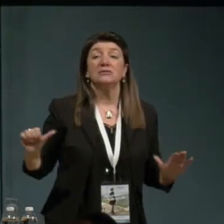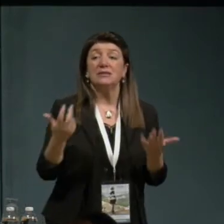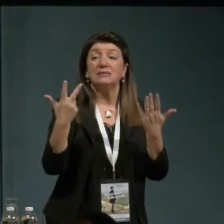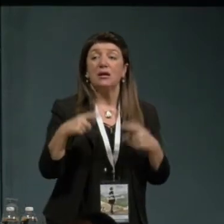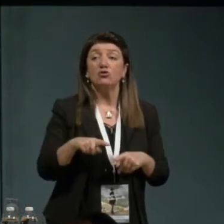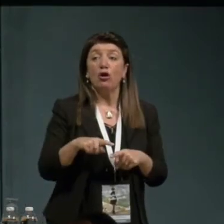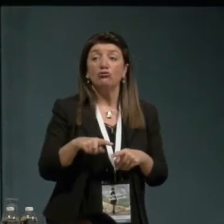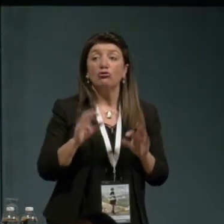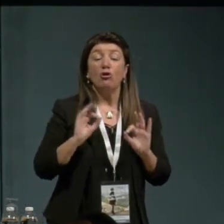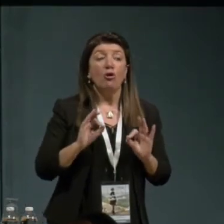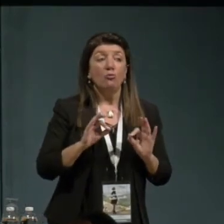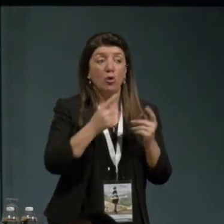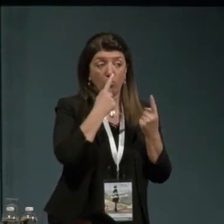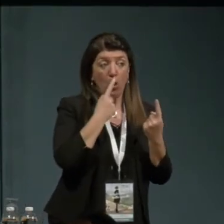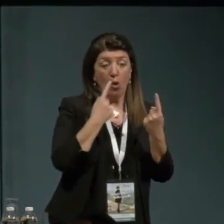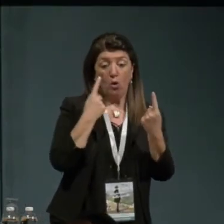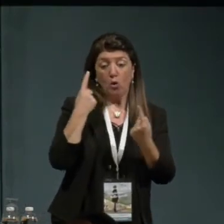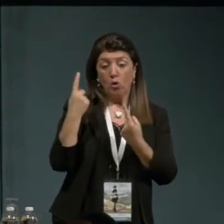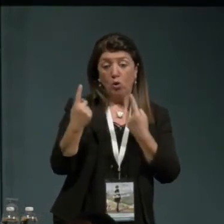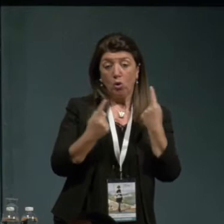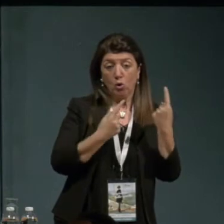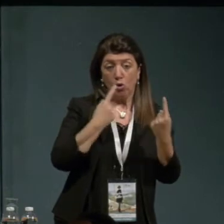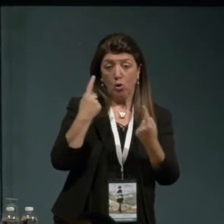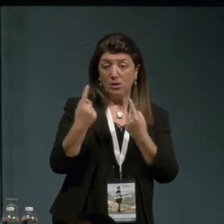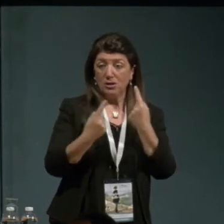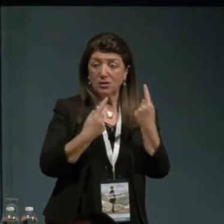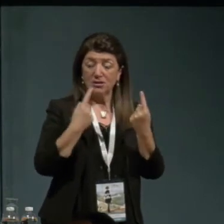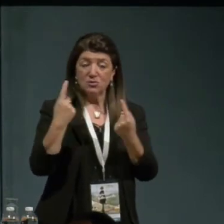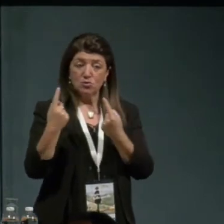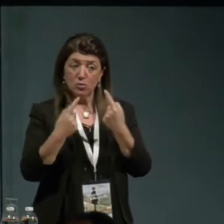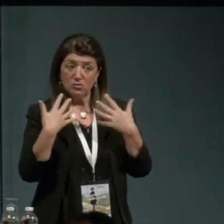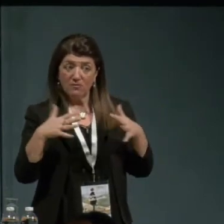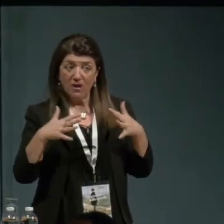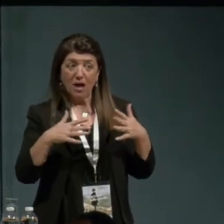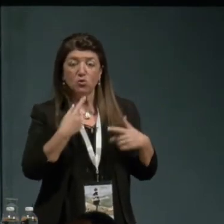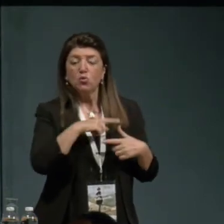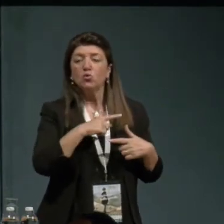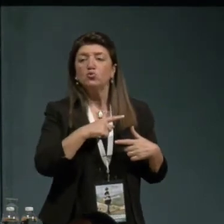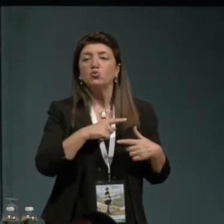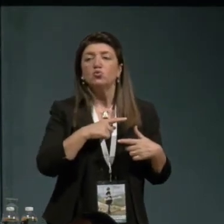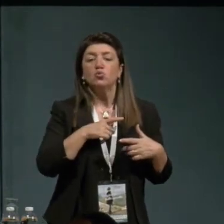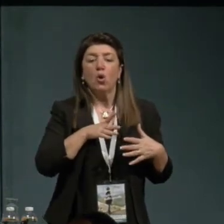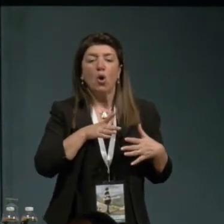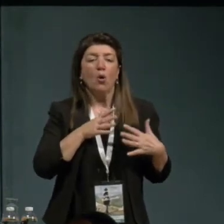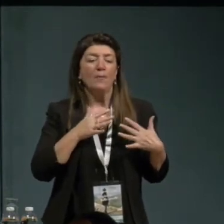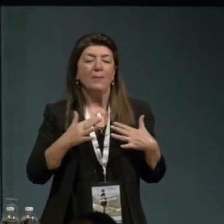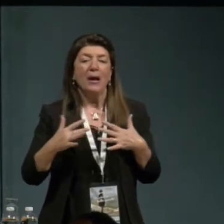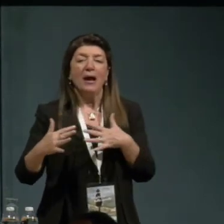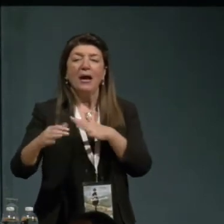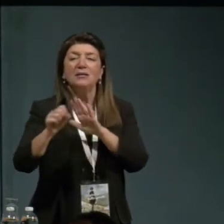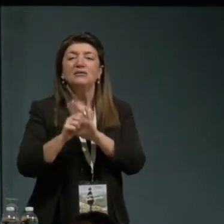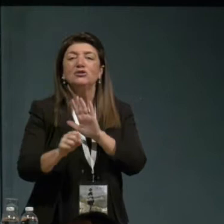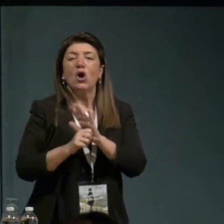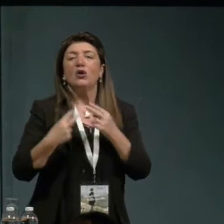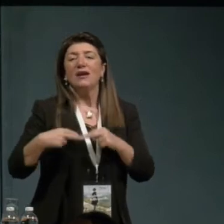di contestualizzazione, ma anche di empatia con la storia di una vita, in quel